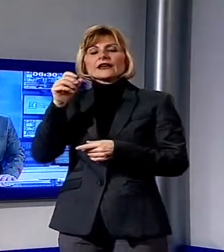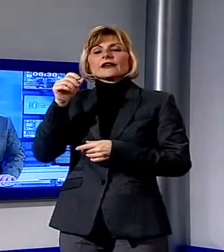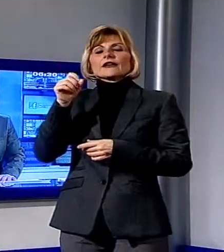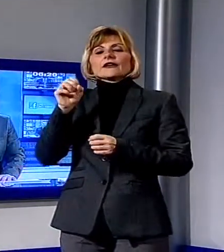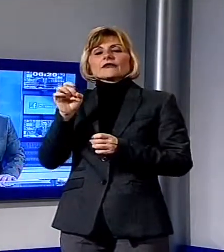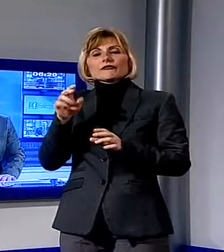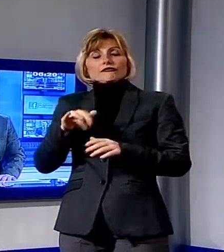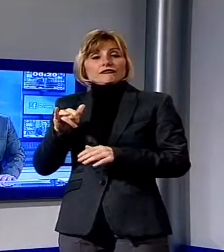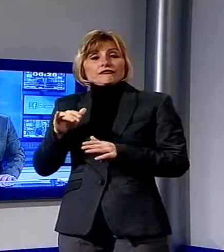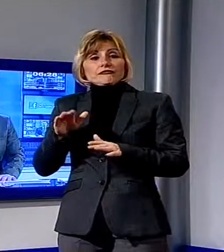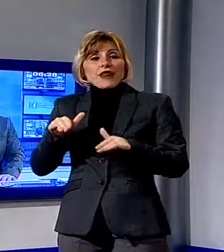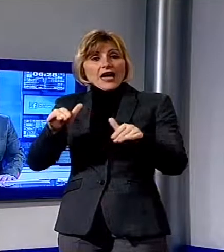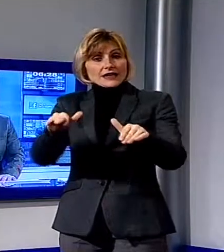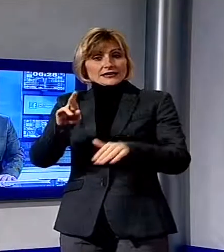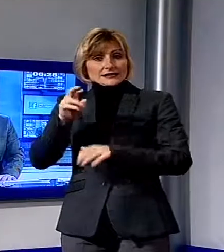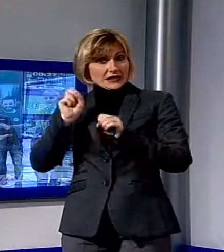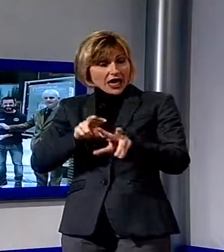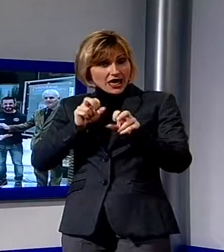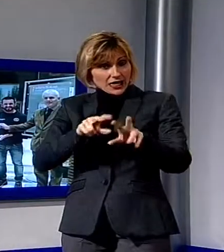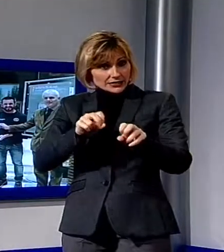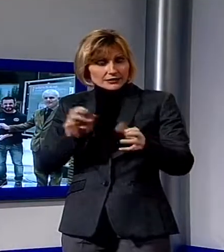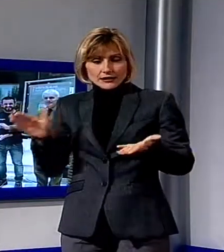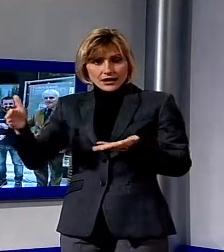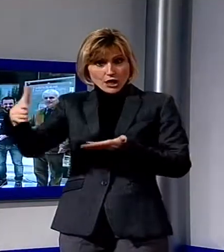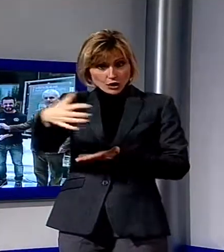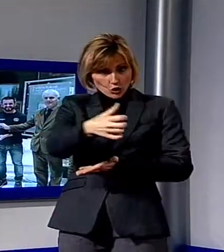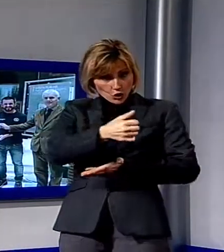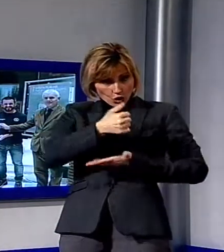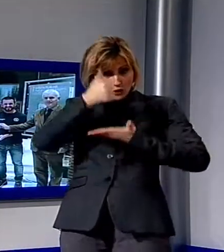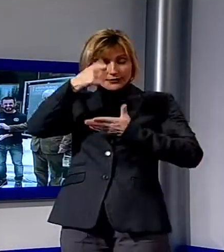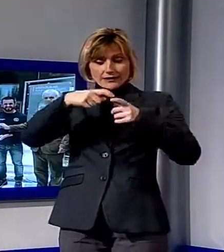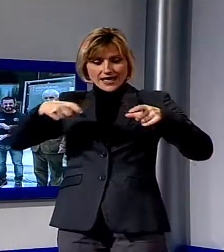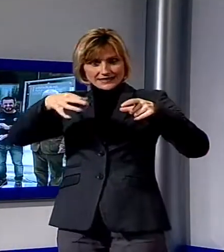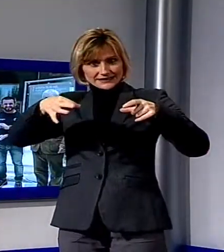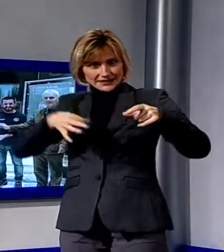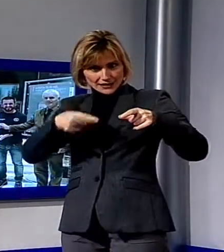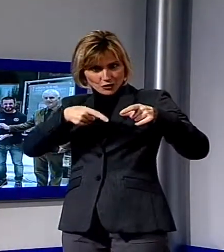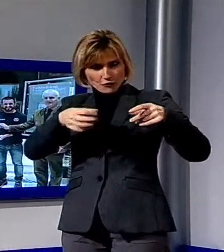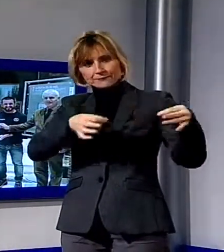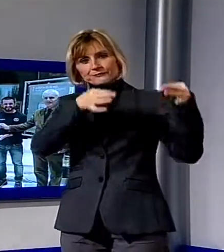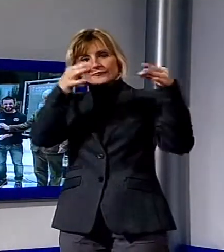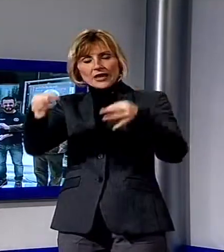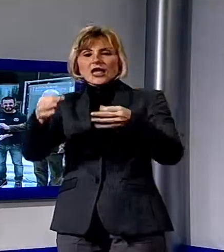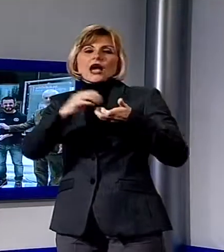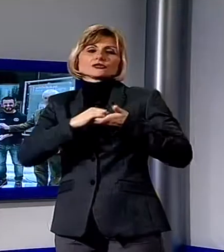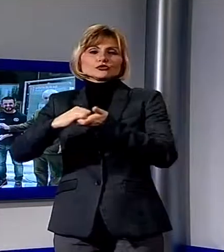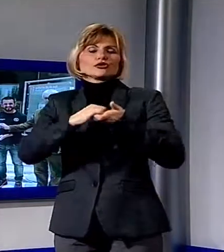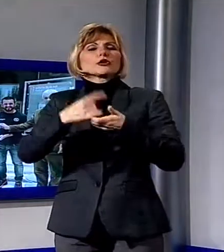all'associazione Dynamo Camp che segue i bambini con gravi patologie. Ecco qua la fotografia relativa alla donazione. L